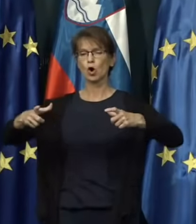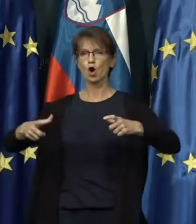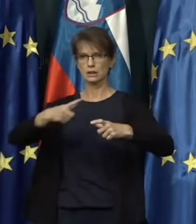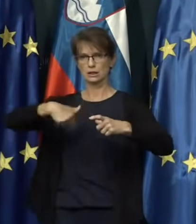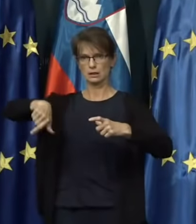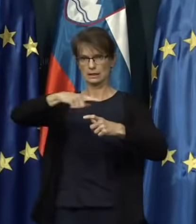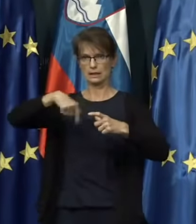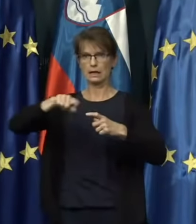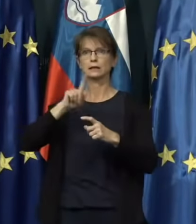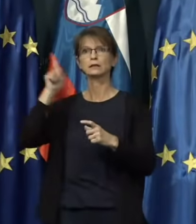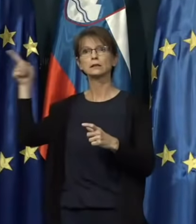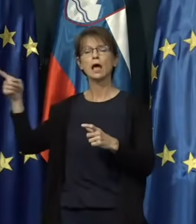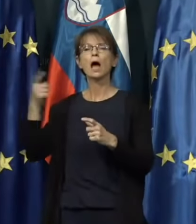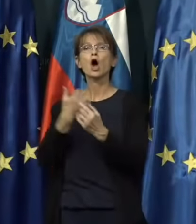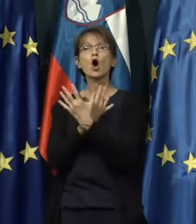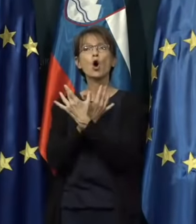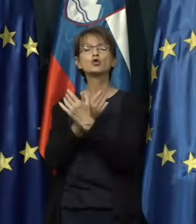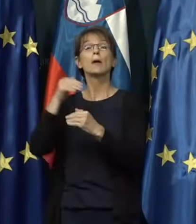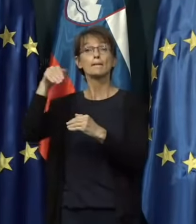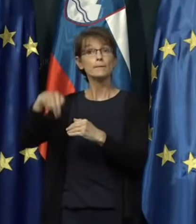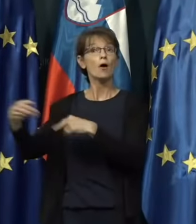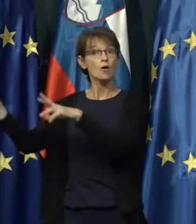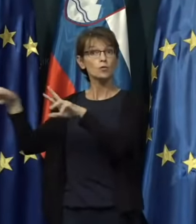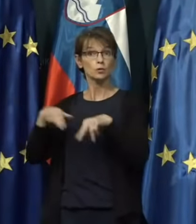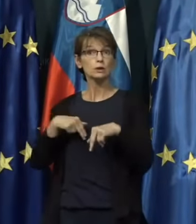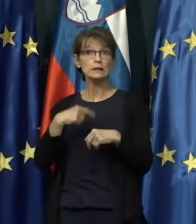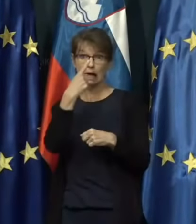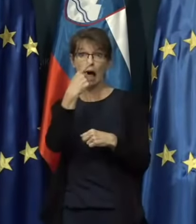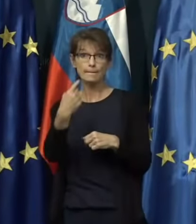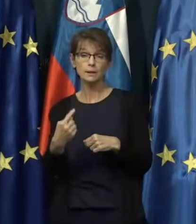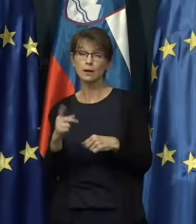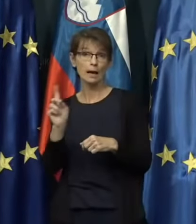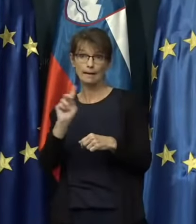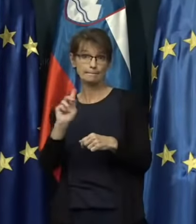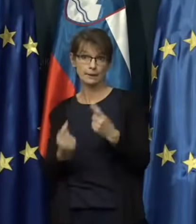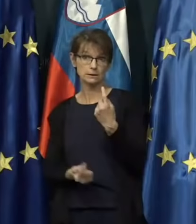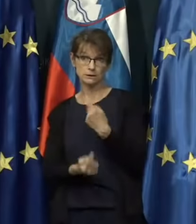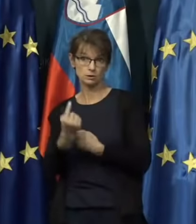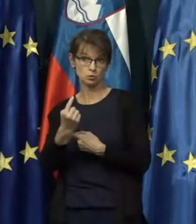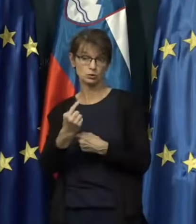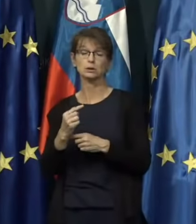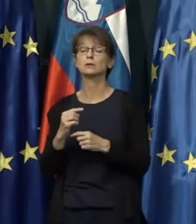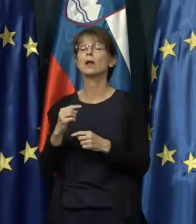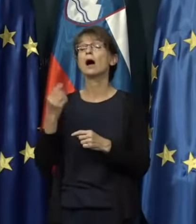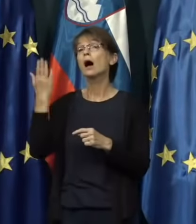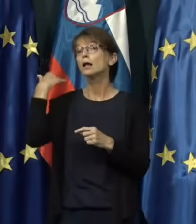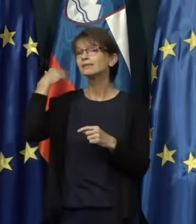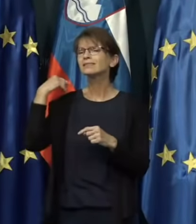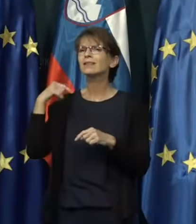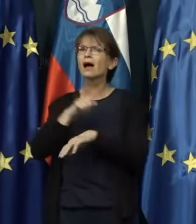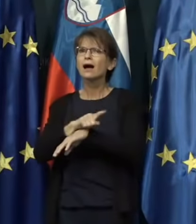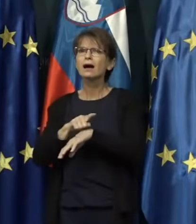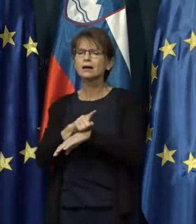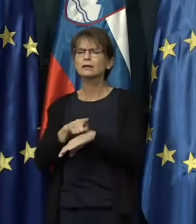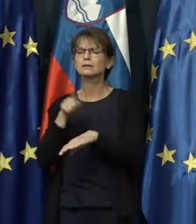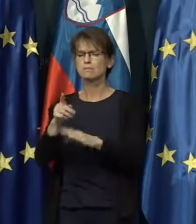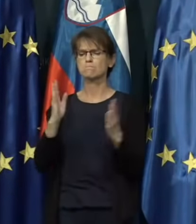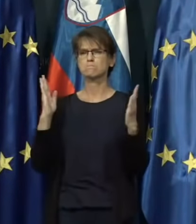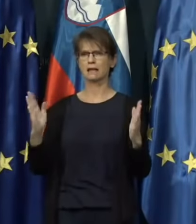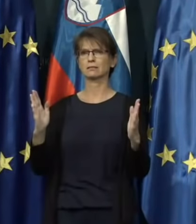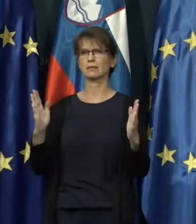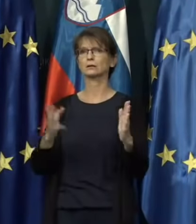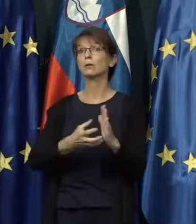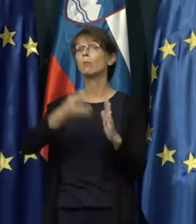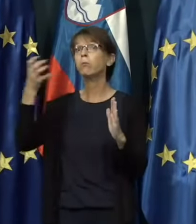vkaforja na Kosovo, bi se moral vrniti že aprila, pa se to ni zgodilo, takrat se je njegov mandat oziroma rotacija